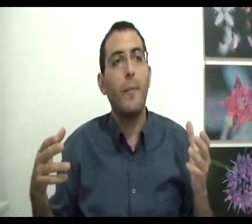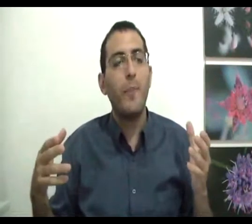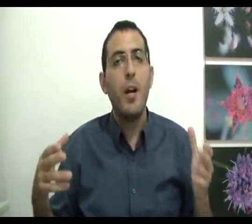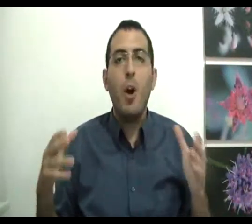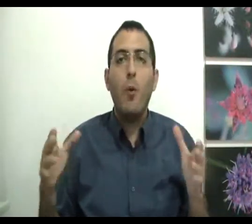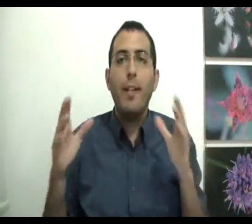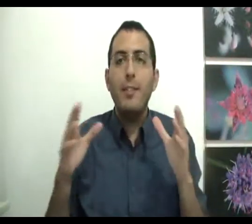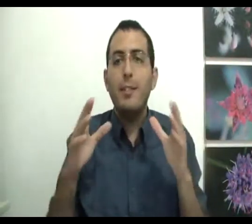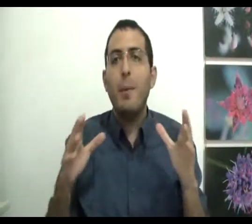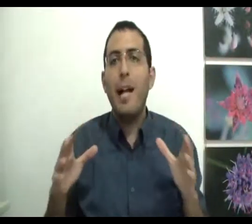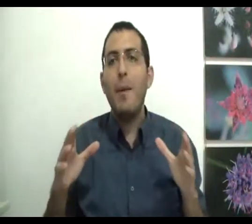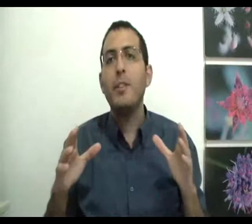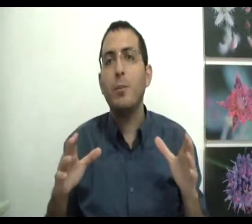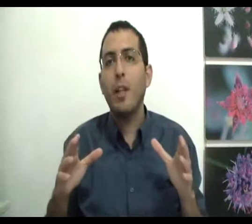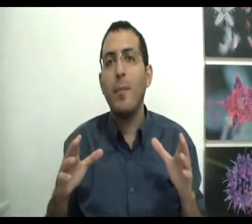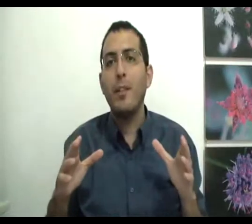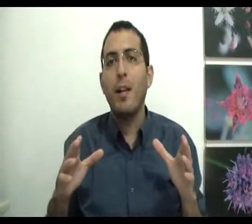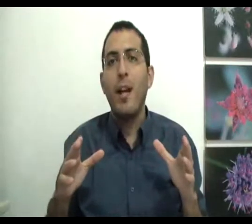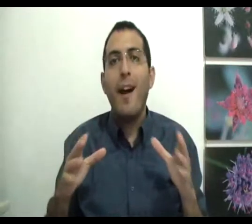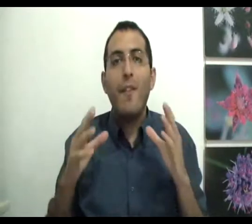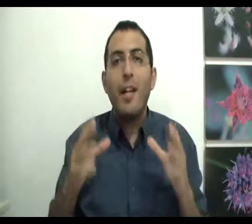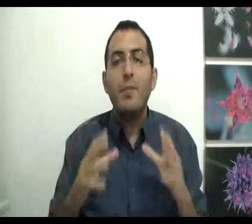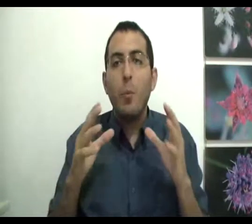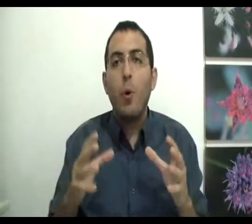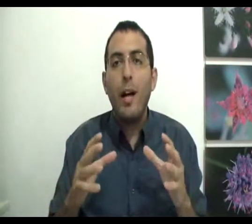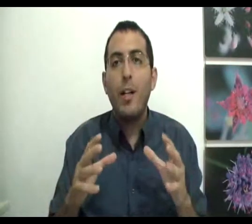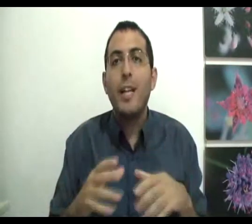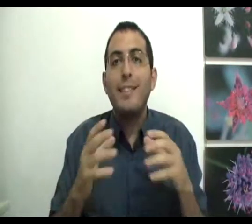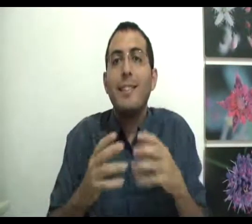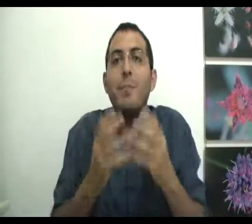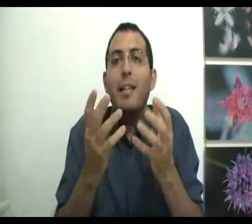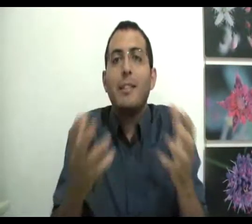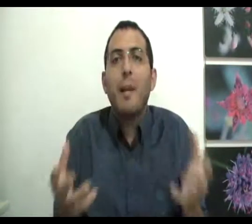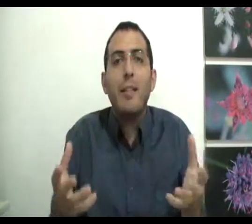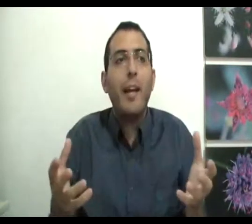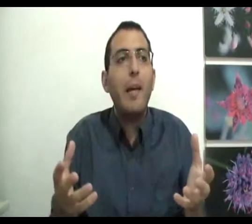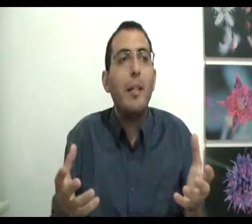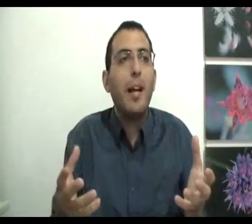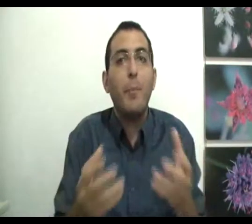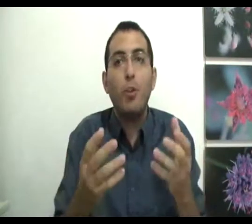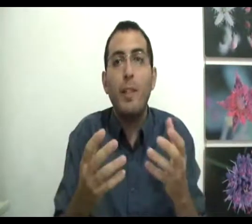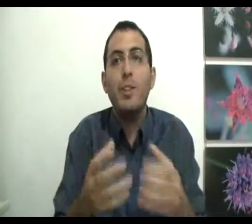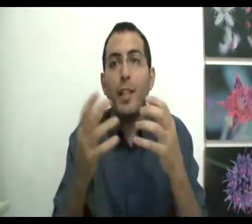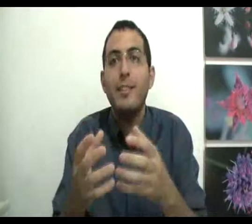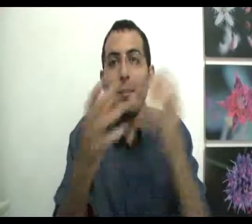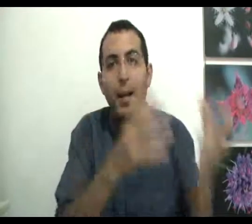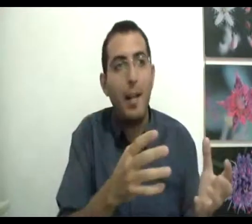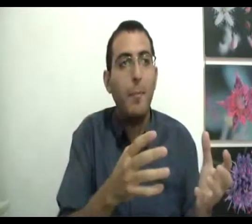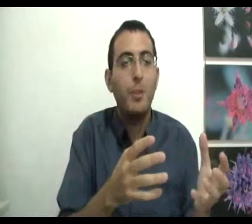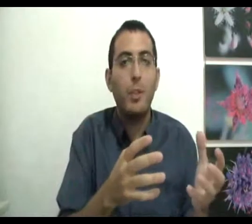אוקיי יש סיבה למה המציאות קיימת אבל האם זה מוכרח שהסיבה עצמה תהיה קיימת הרי באותו מידה שיש סיבה למה המציאות